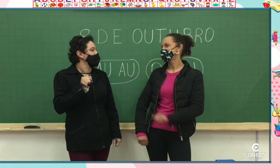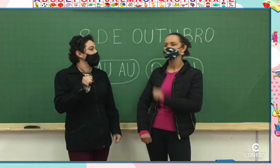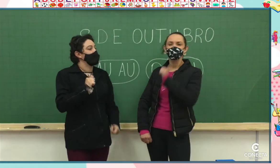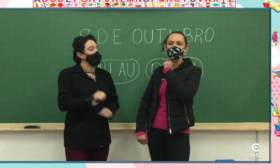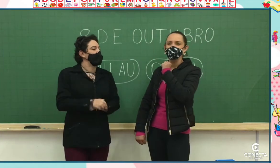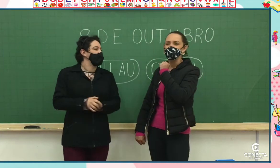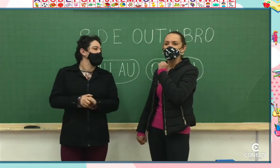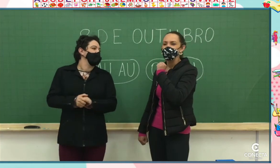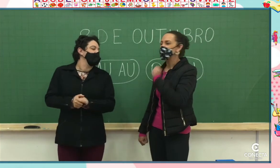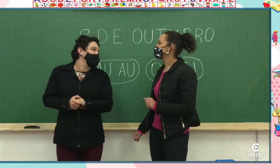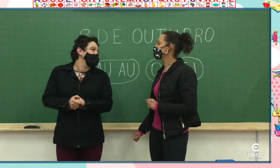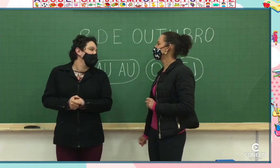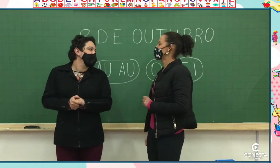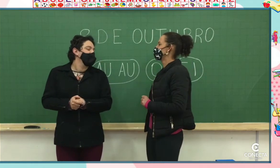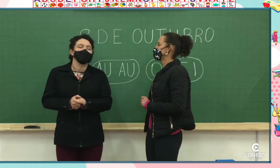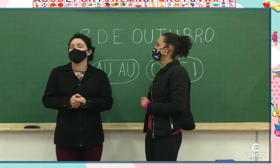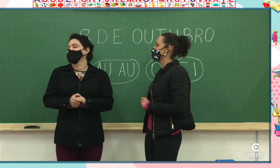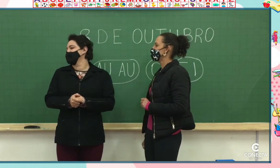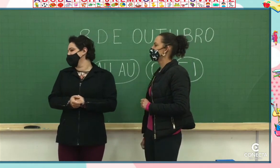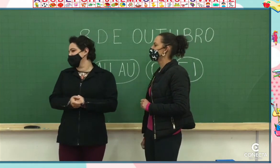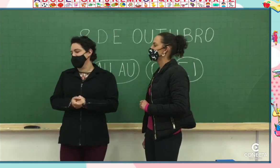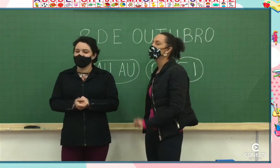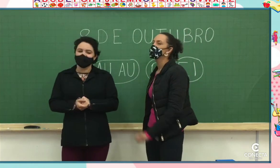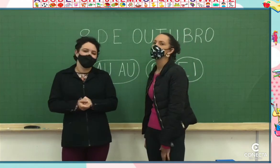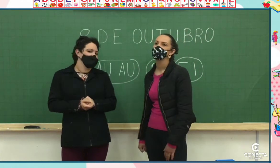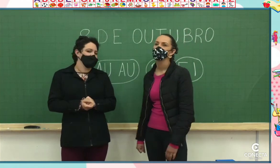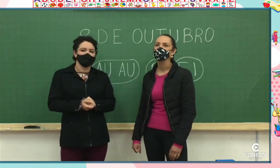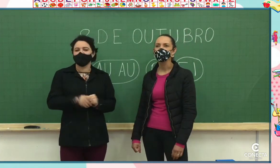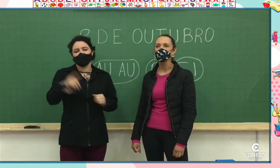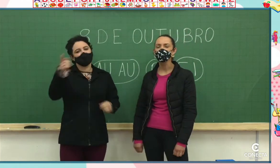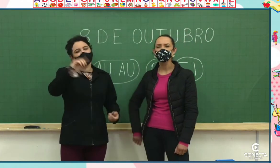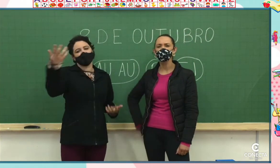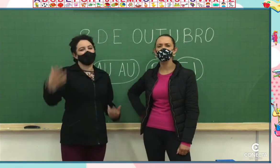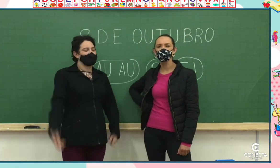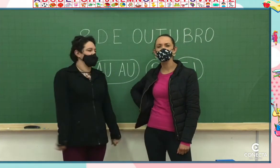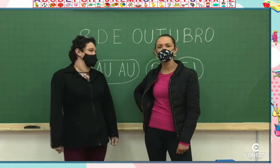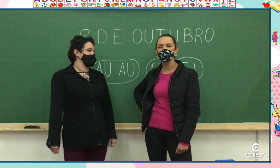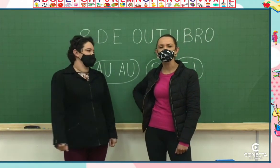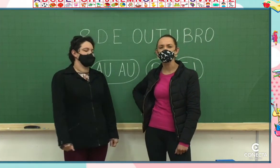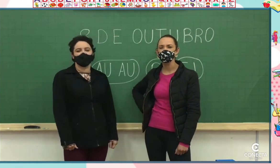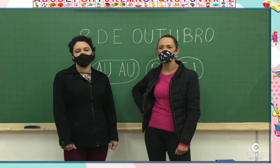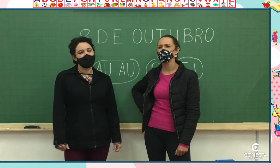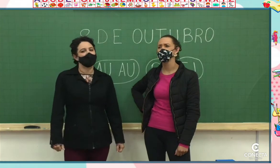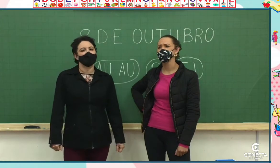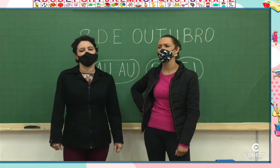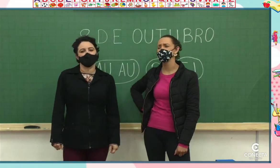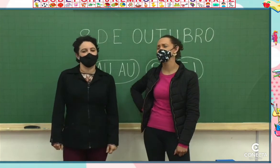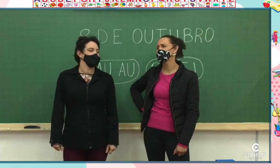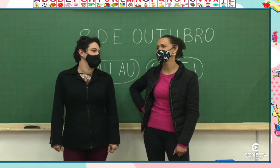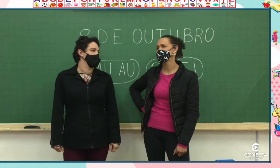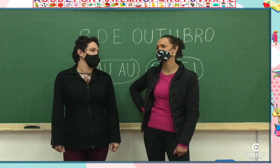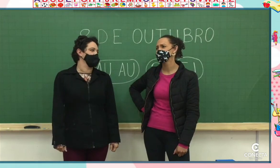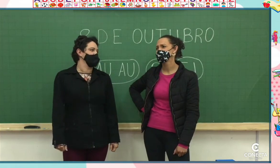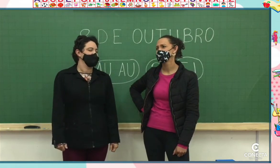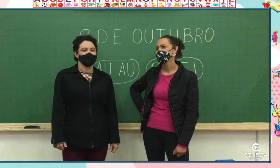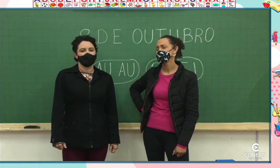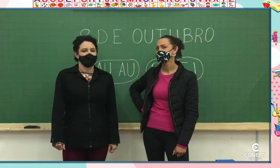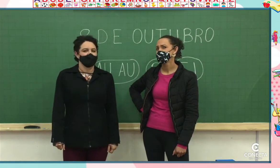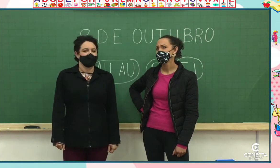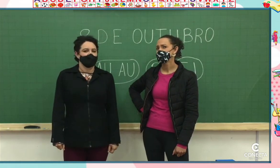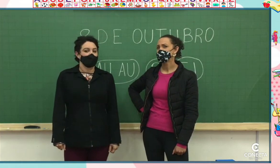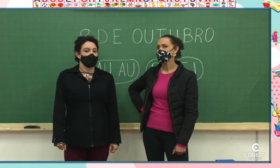Lilian. Qual era cor? Azul. Não, era azul, crianças. Não era azul. ai, ai.